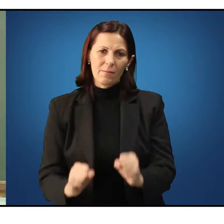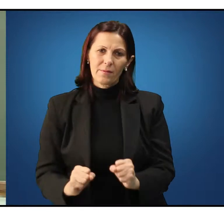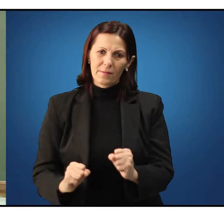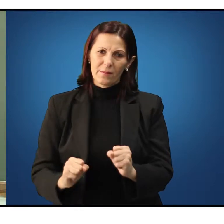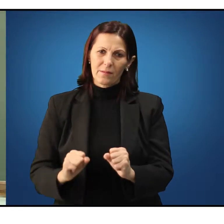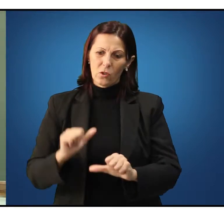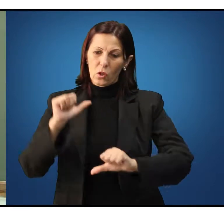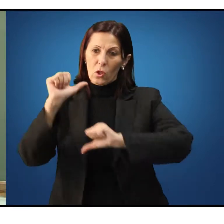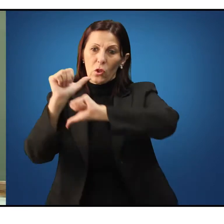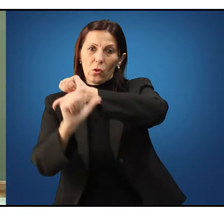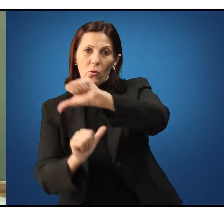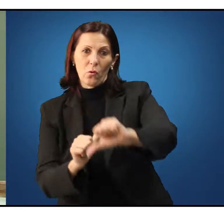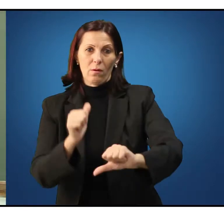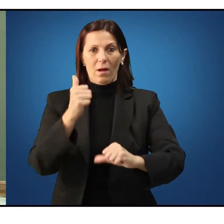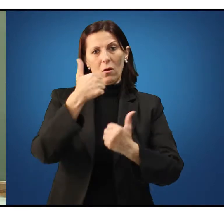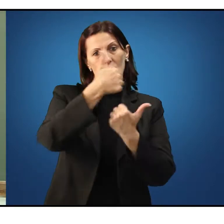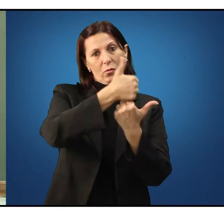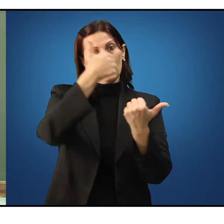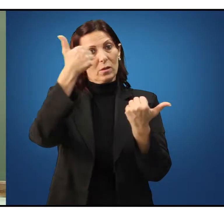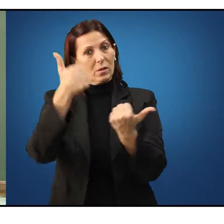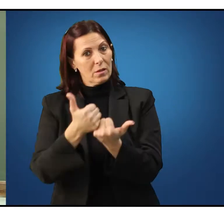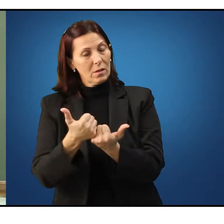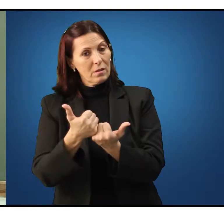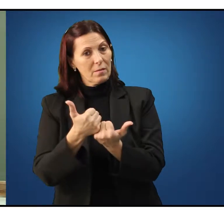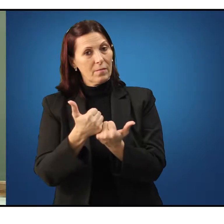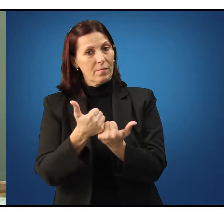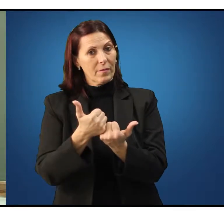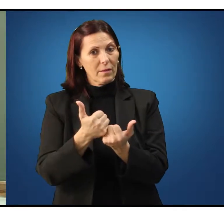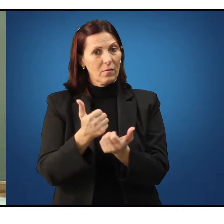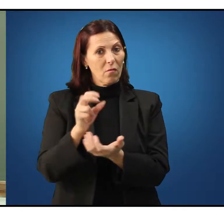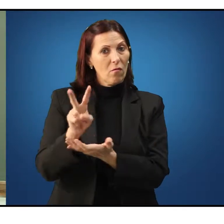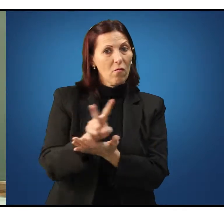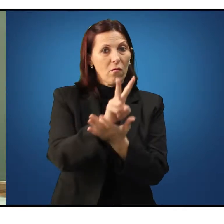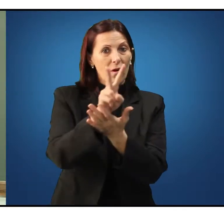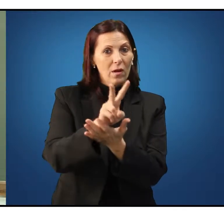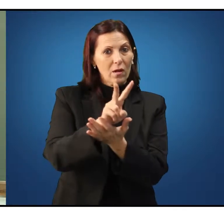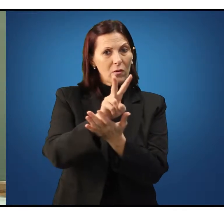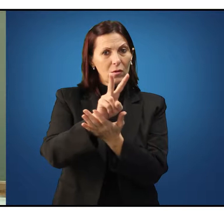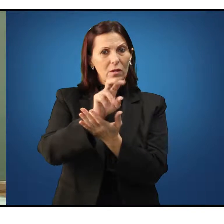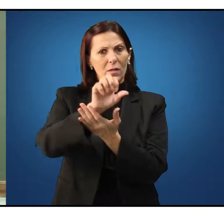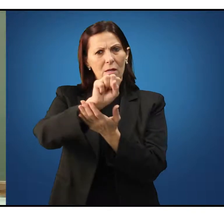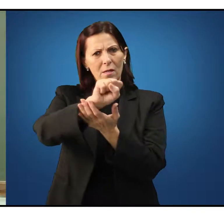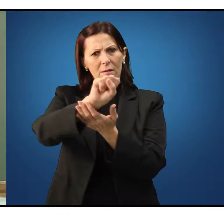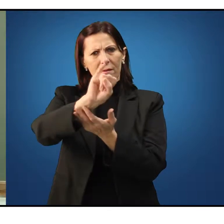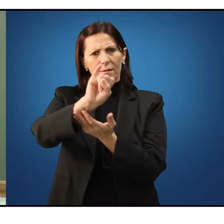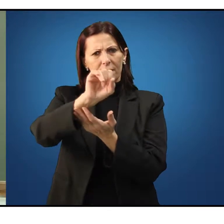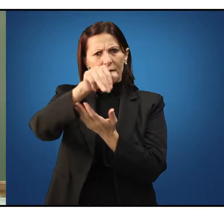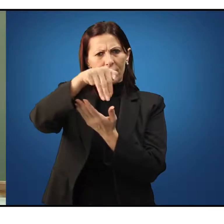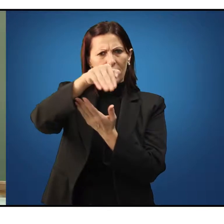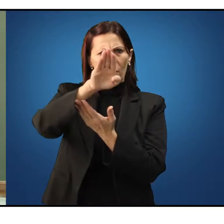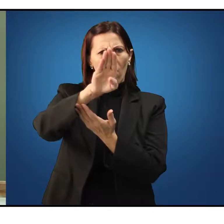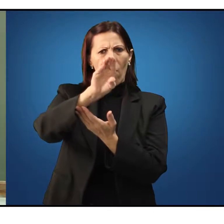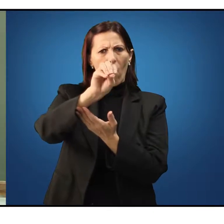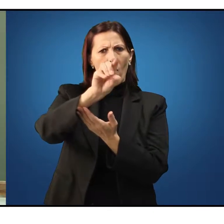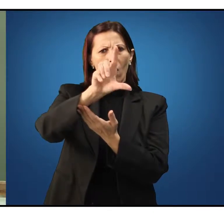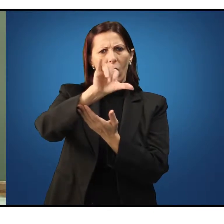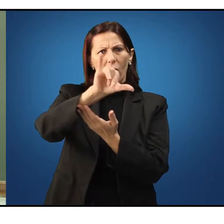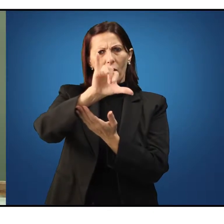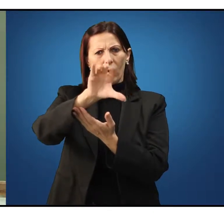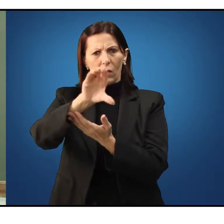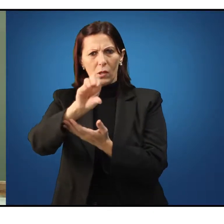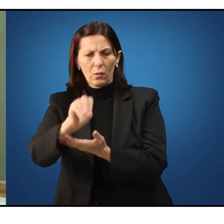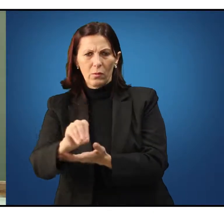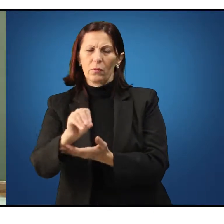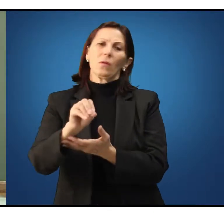substituir as referências por um valor simbólico evidencia uma complexificação do